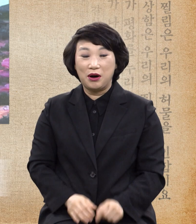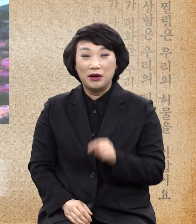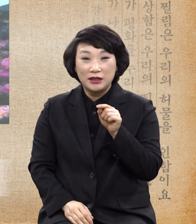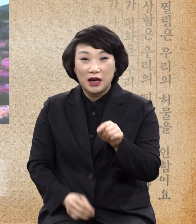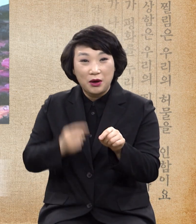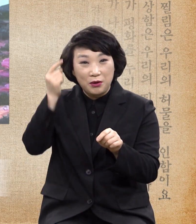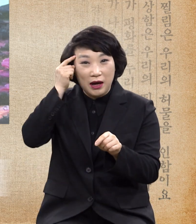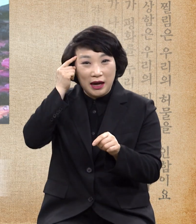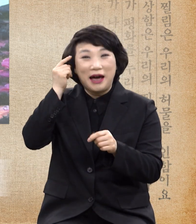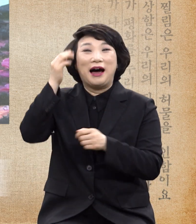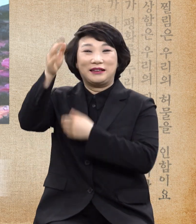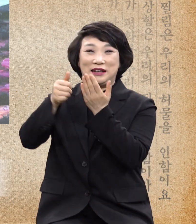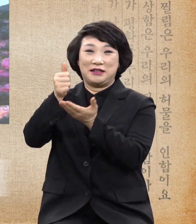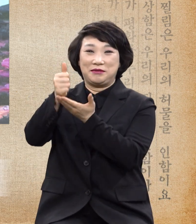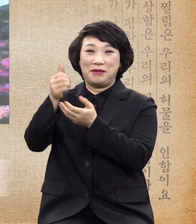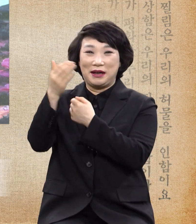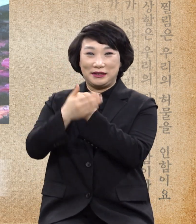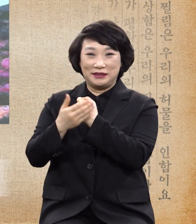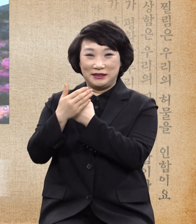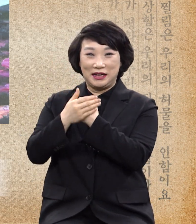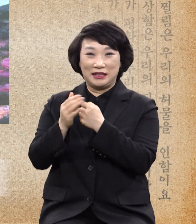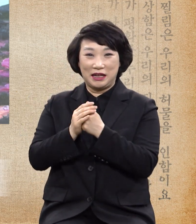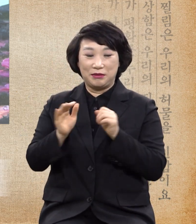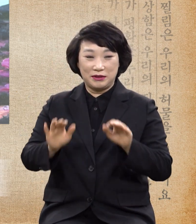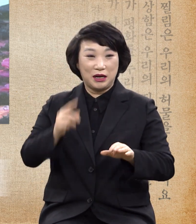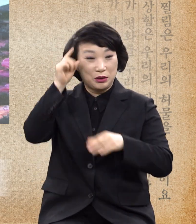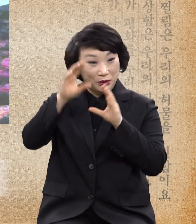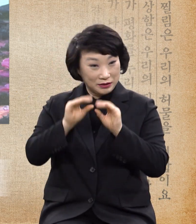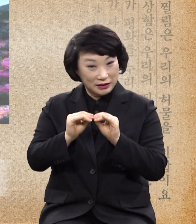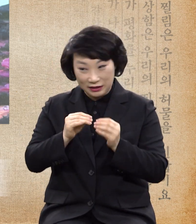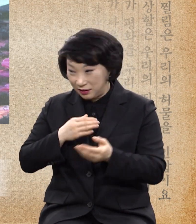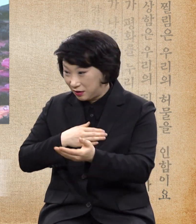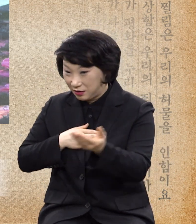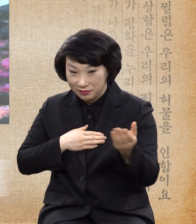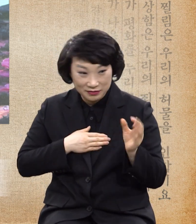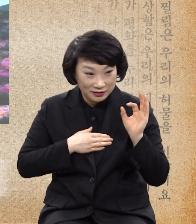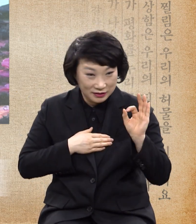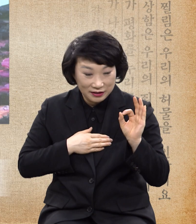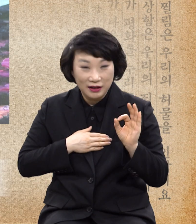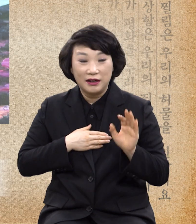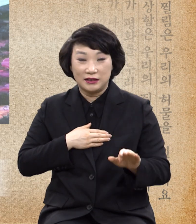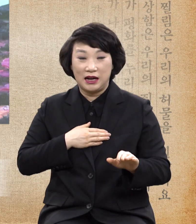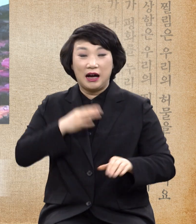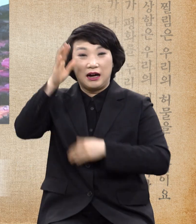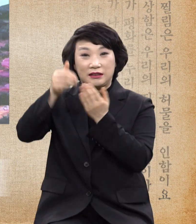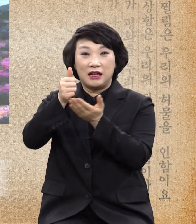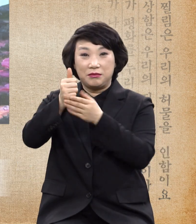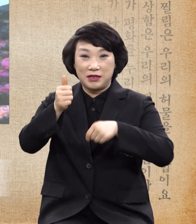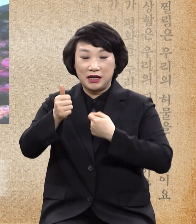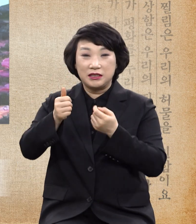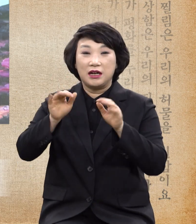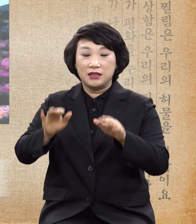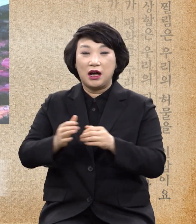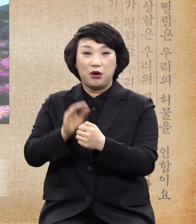은혜입니다 동의하십니까? 아멘 하나님은 자신의 절대 권능을